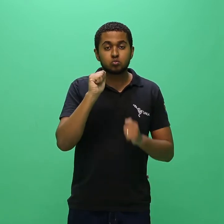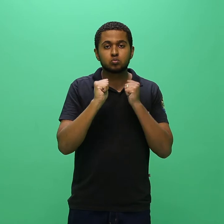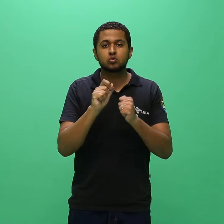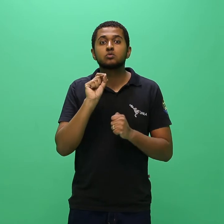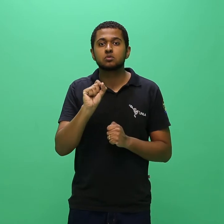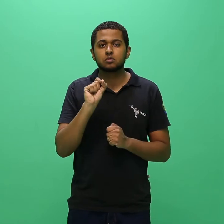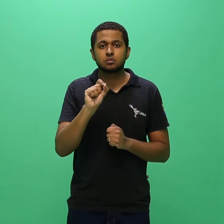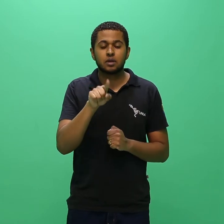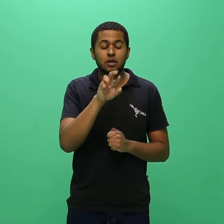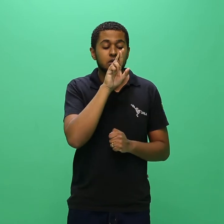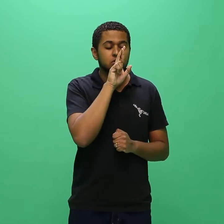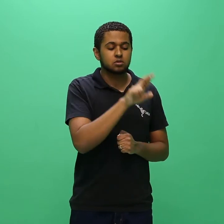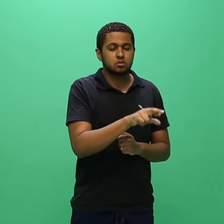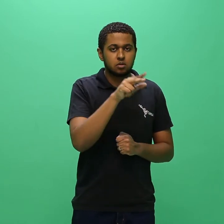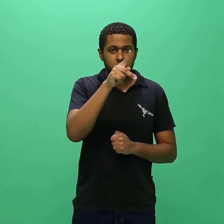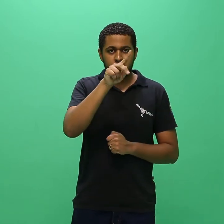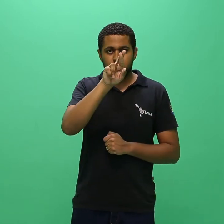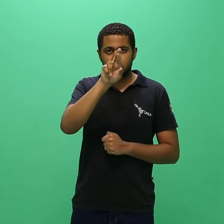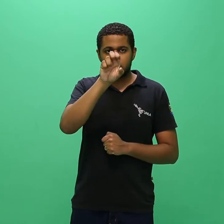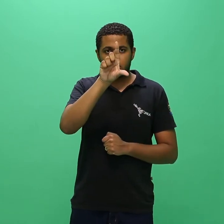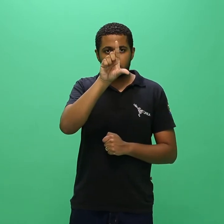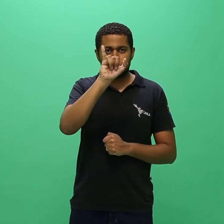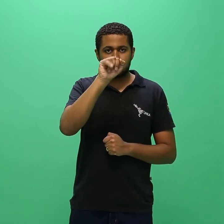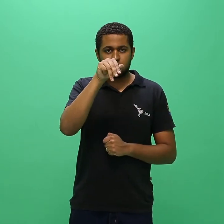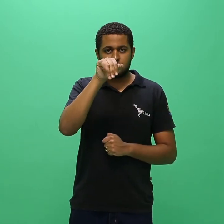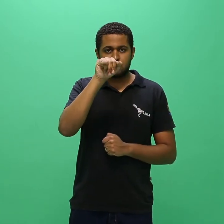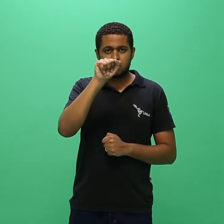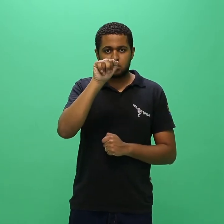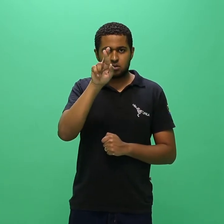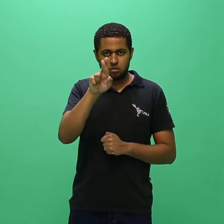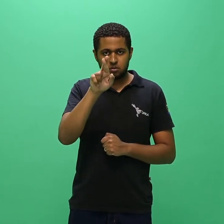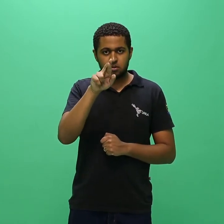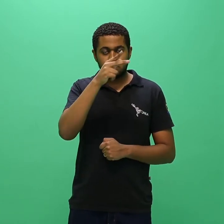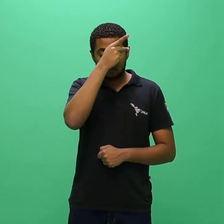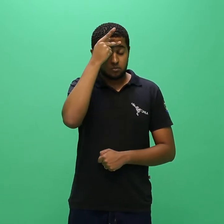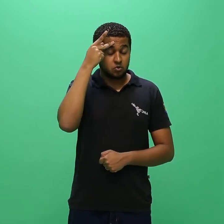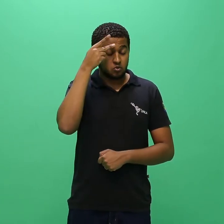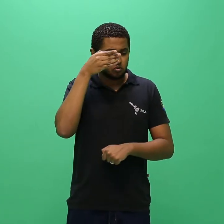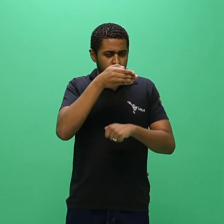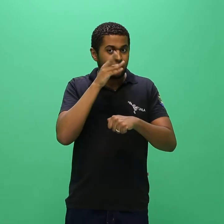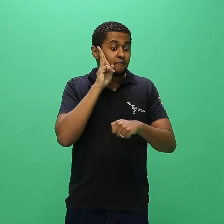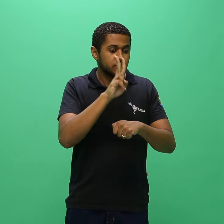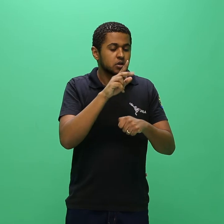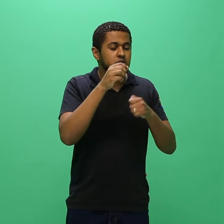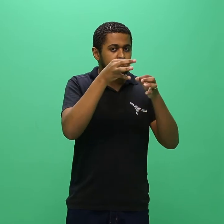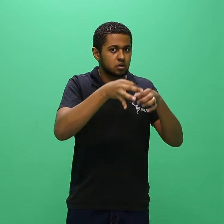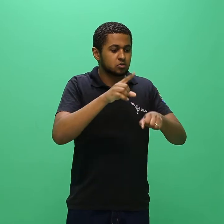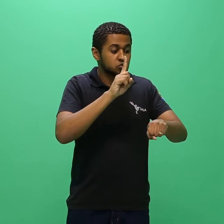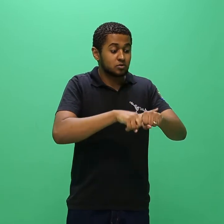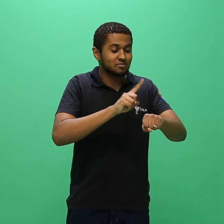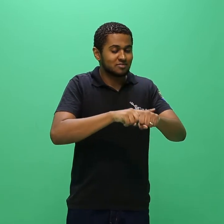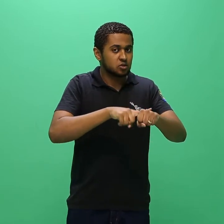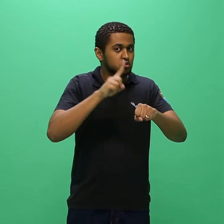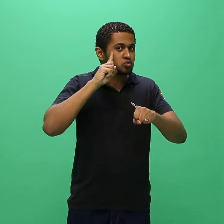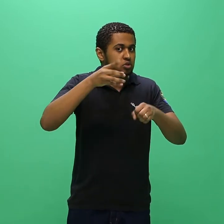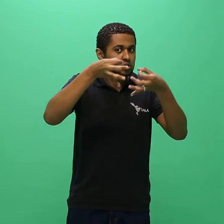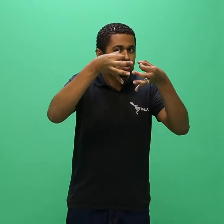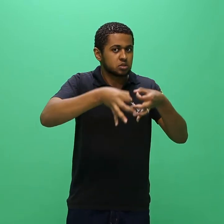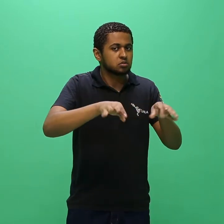em face do resultado preliminar, devendo o candidato se atentar aos prazos e procedimentos divulgados